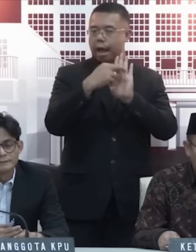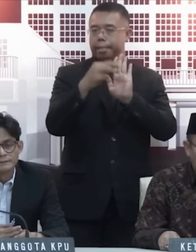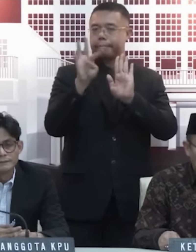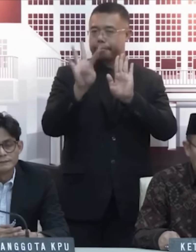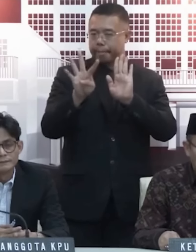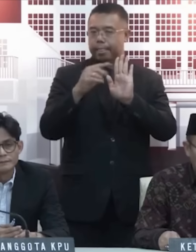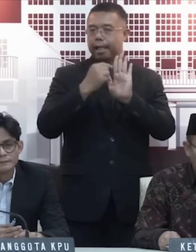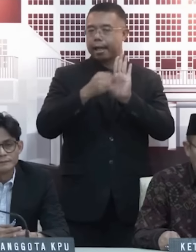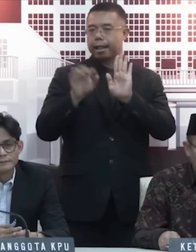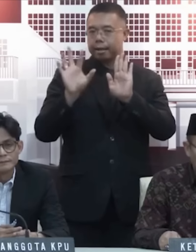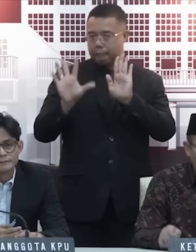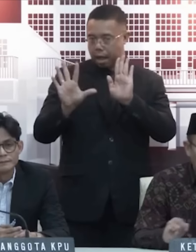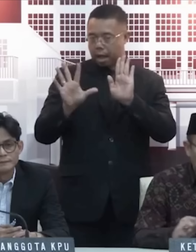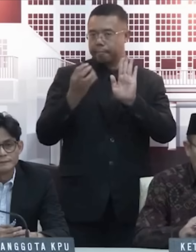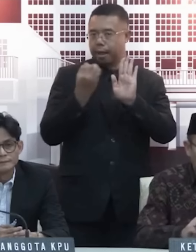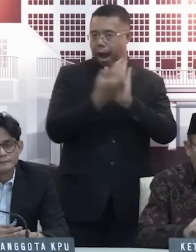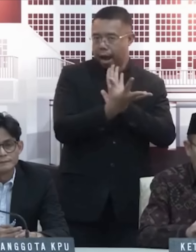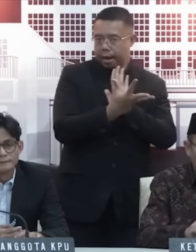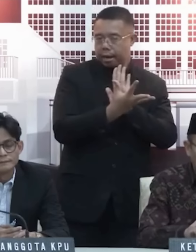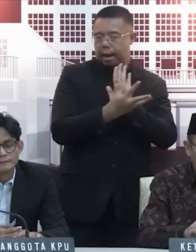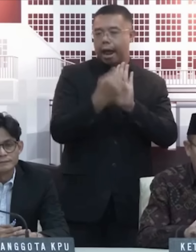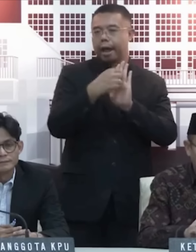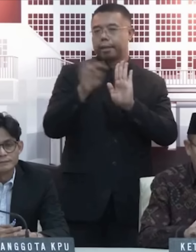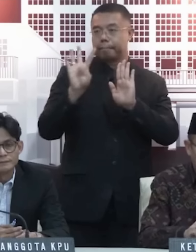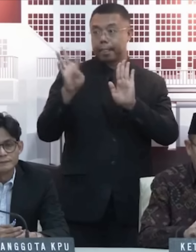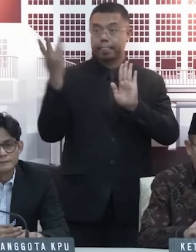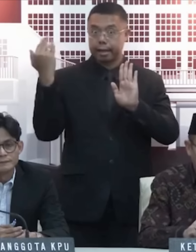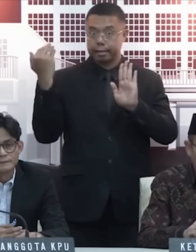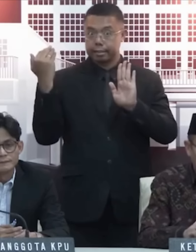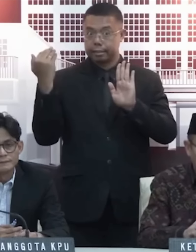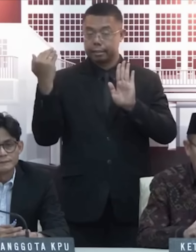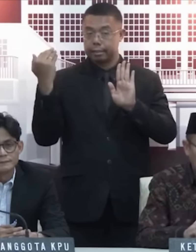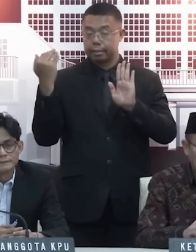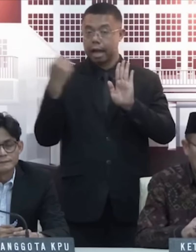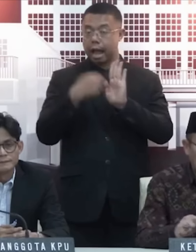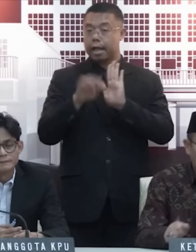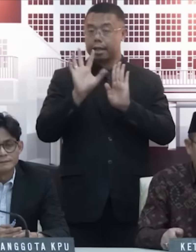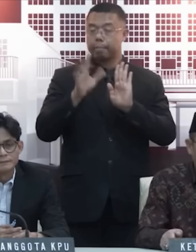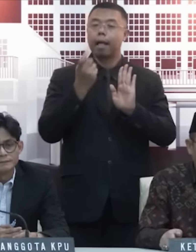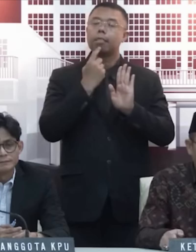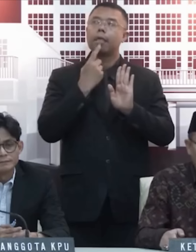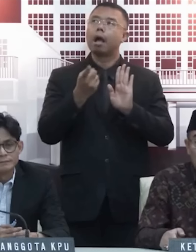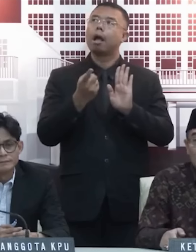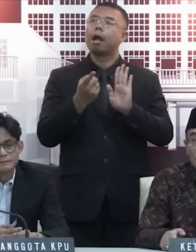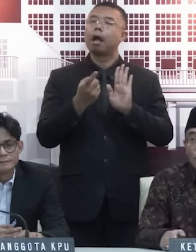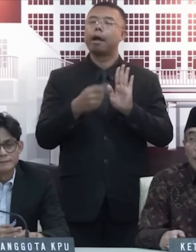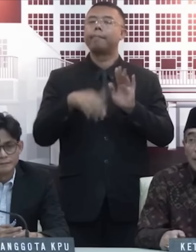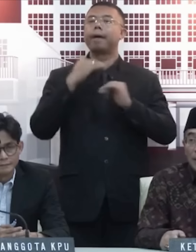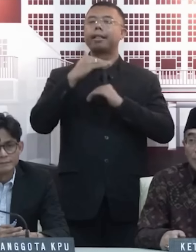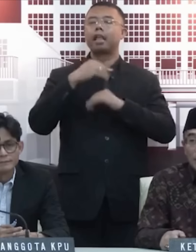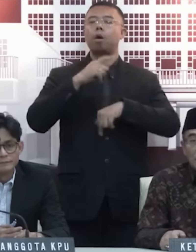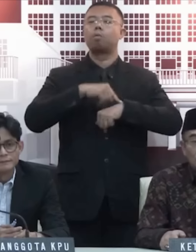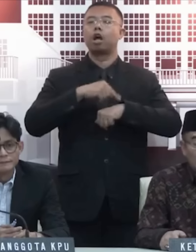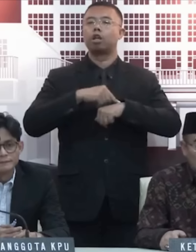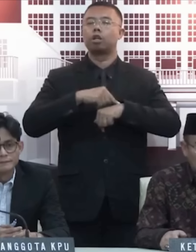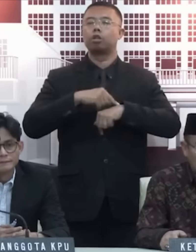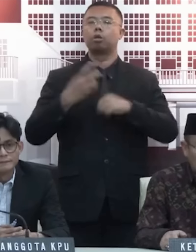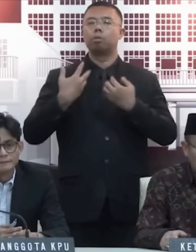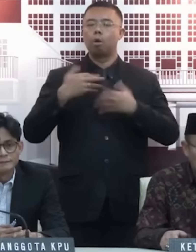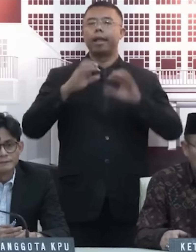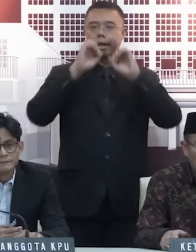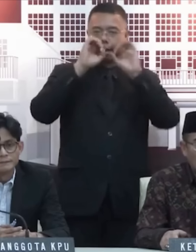4, dan ayat 5. Ayat 4 itu, ayat 5 itu tentang batas waktu kapan boleh